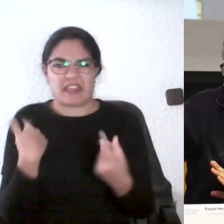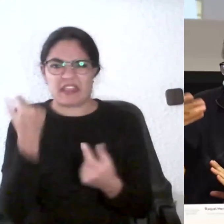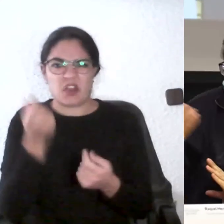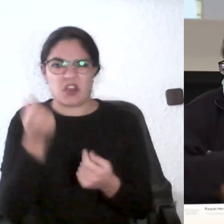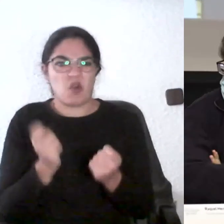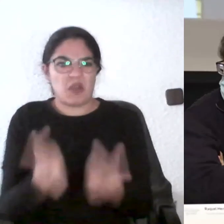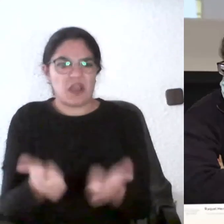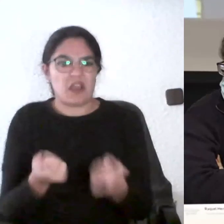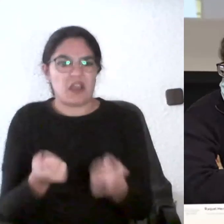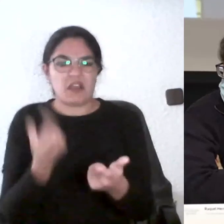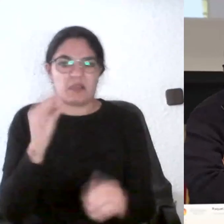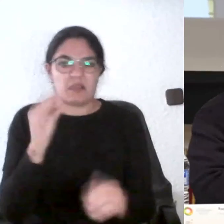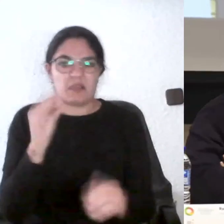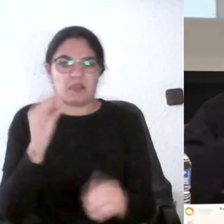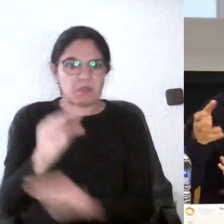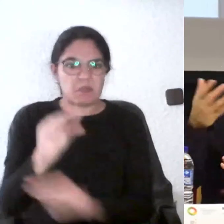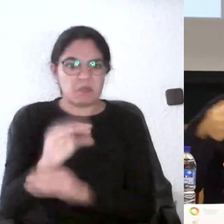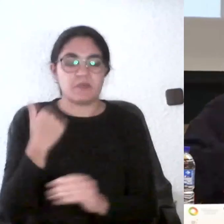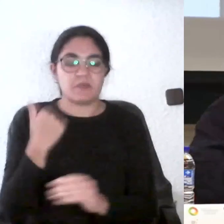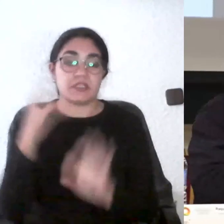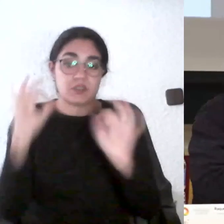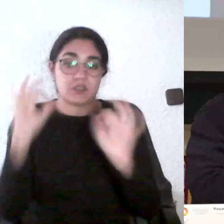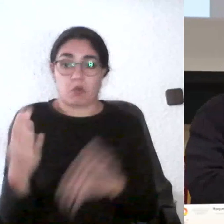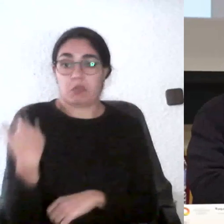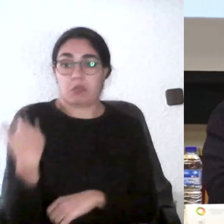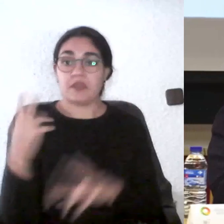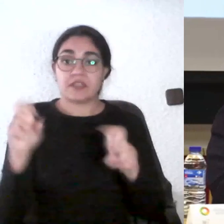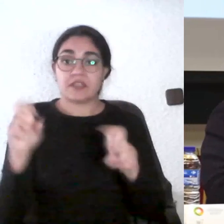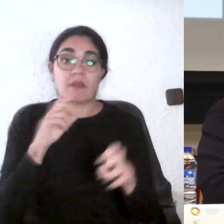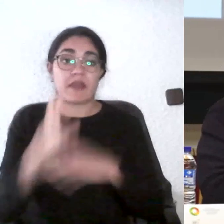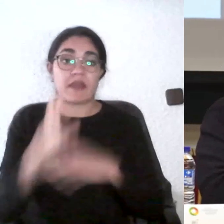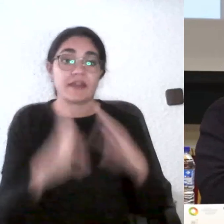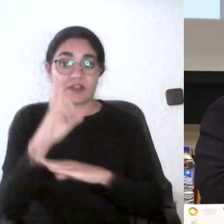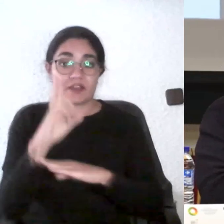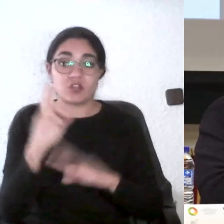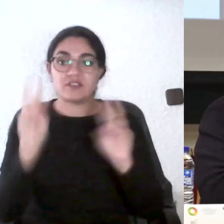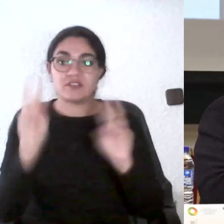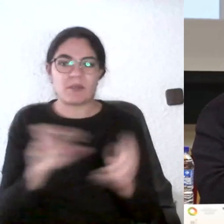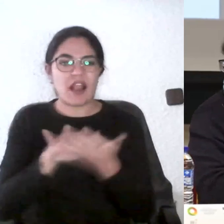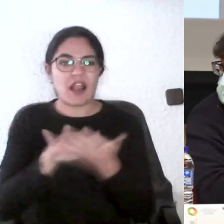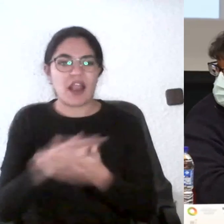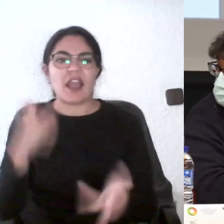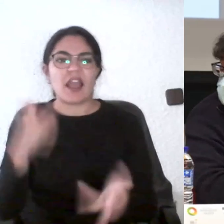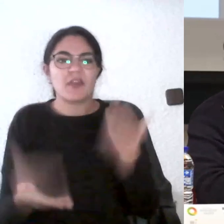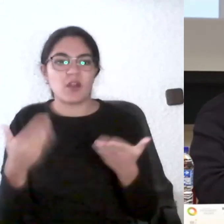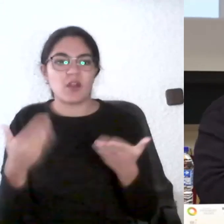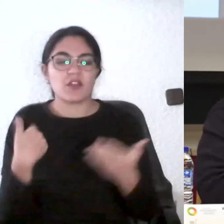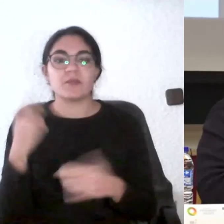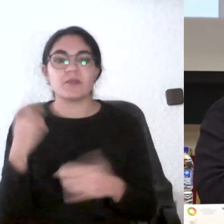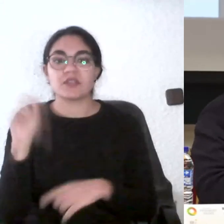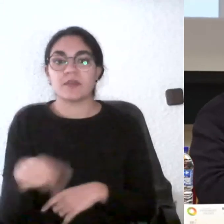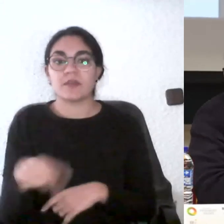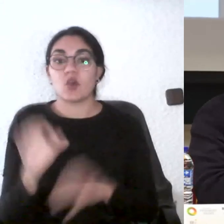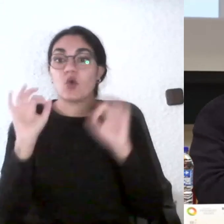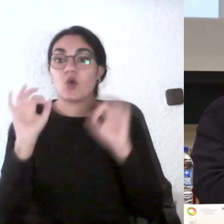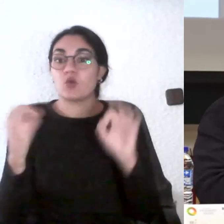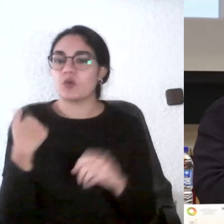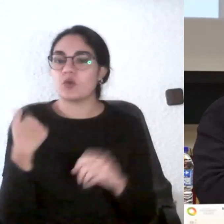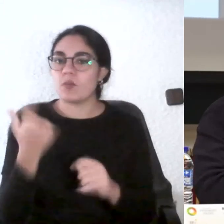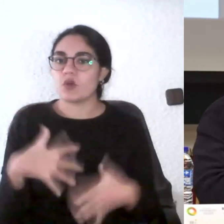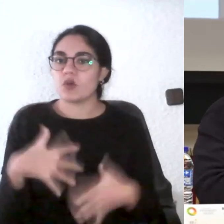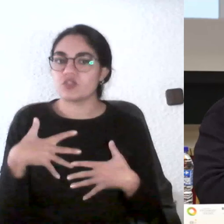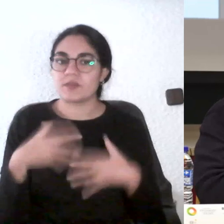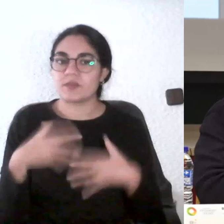felicitación seguramente estos días del rector, de las evaluaciones, etcétera, etcétera. Yo dije, vaya, qué sorpresa, fui a verlo, lo había contestado un